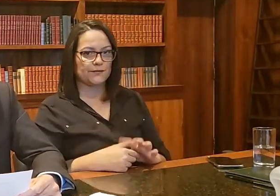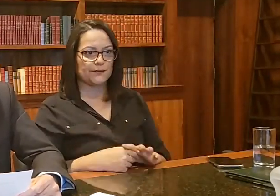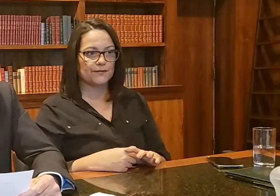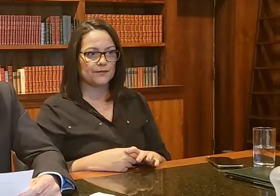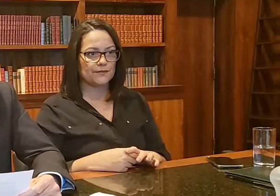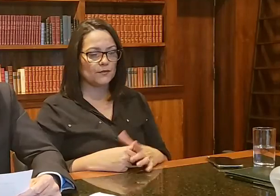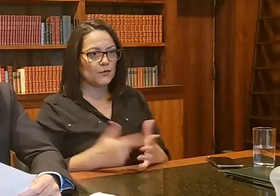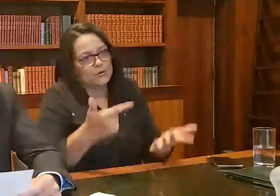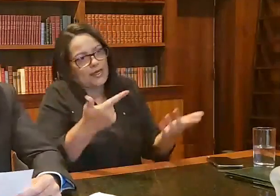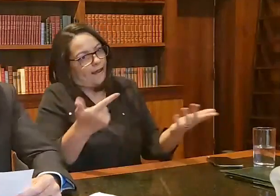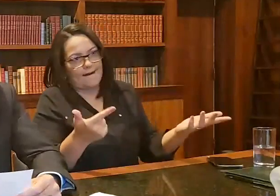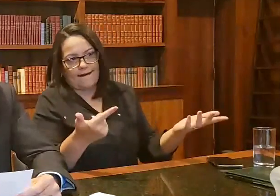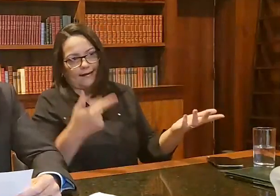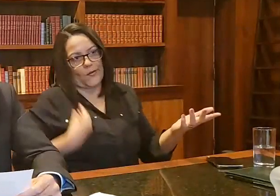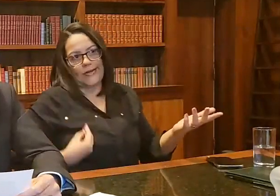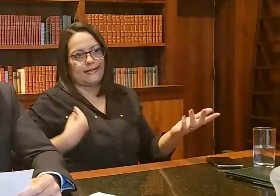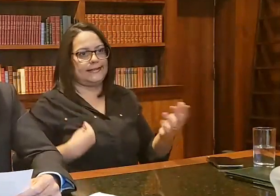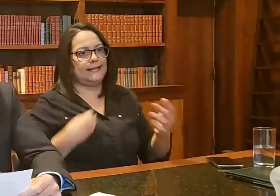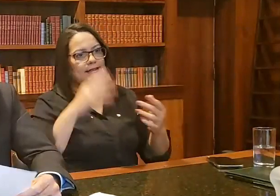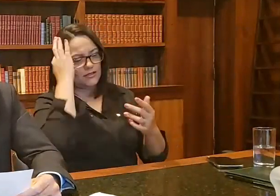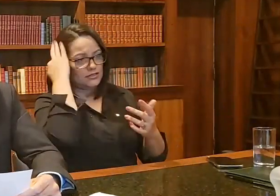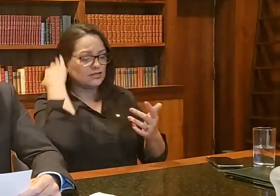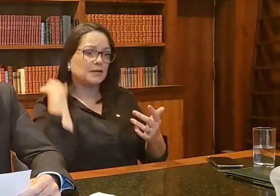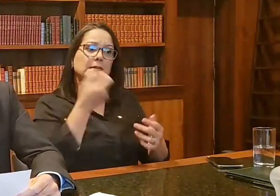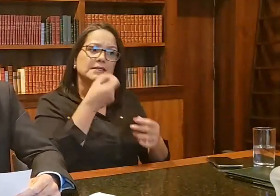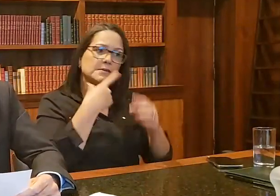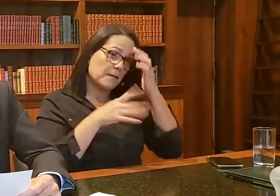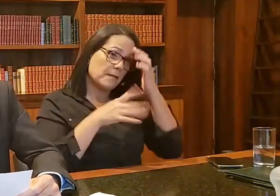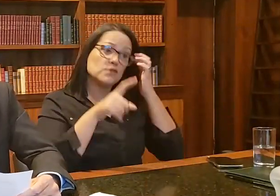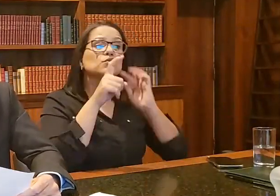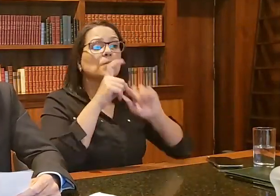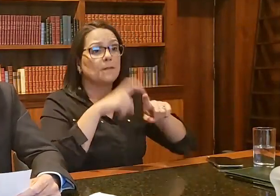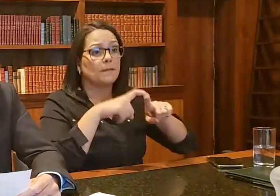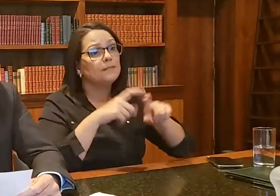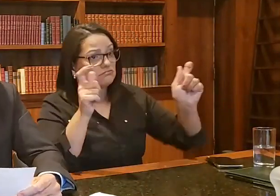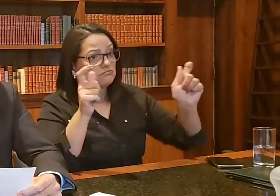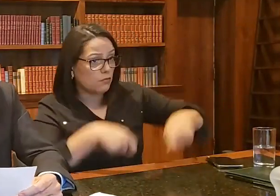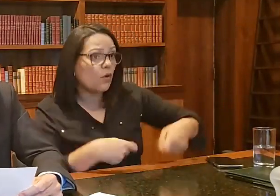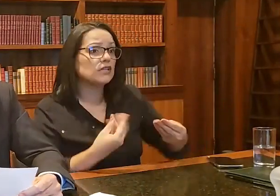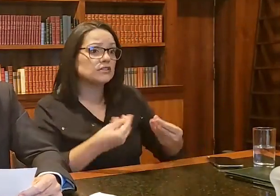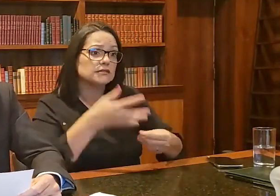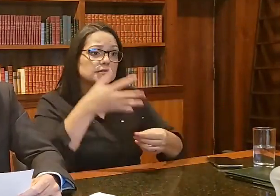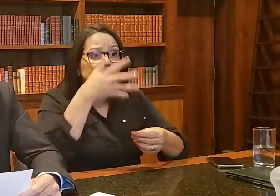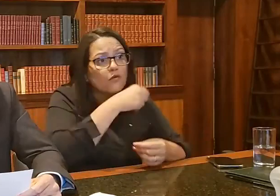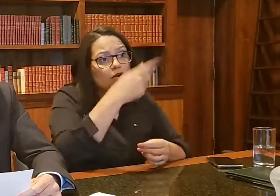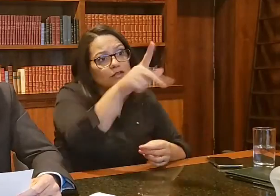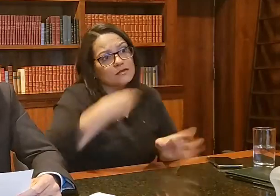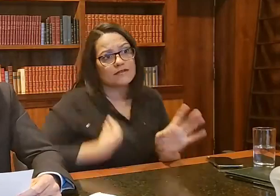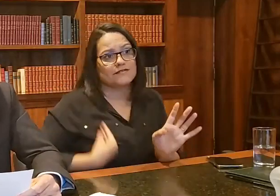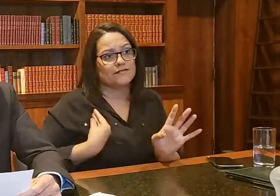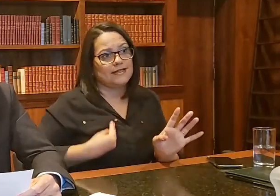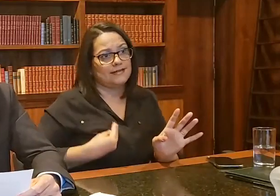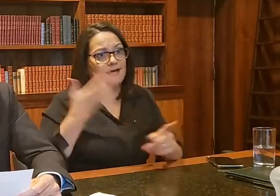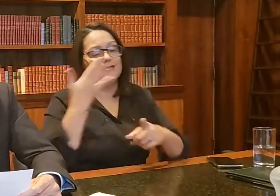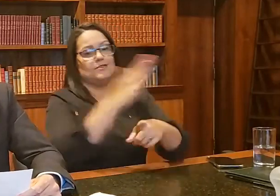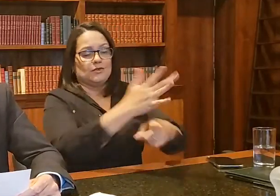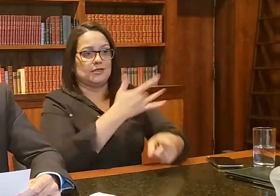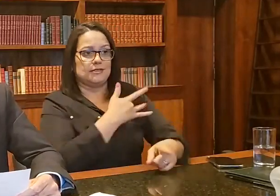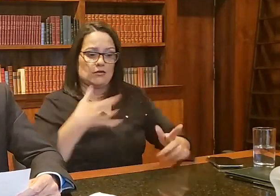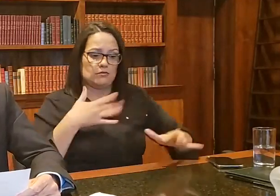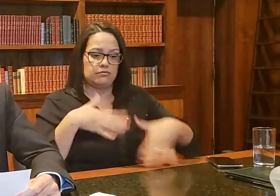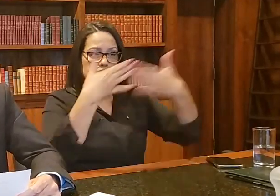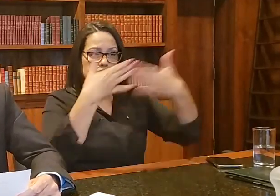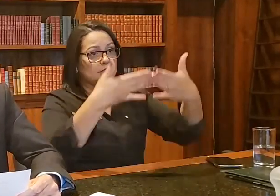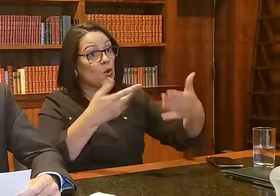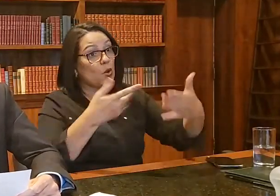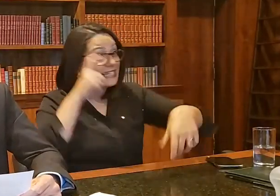clara, não existe medicamento para isso. Mas o médico tem alternativas e pode salvar a sua vida com essa alternativa. Então, o atendimento